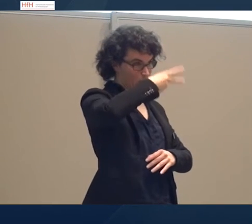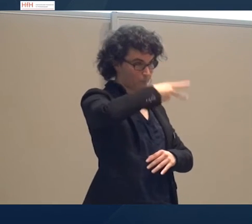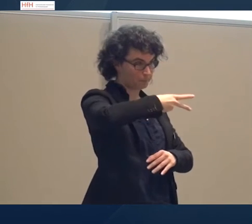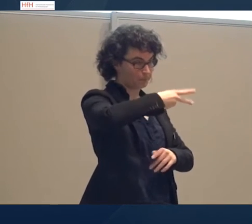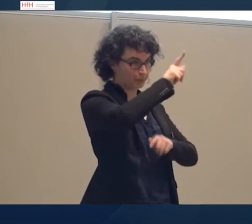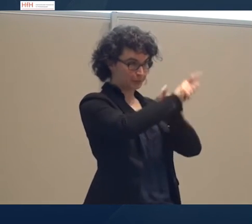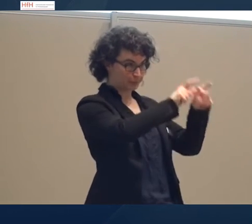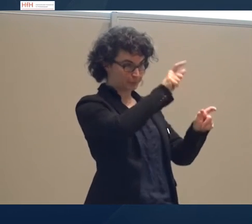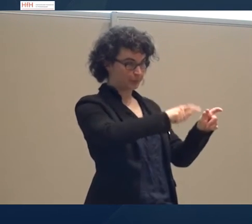quantitativ gemessen.